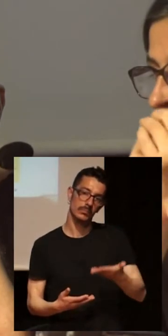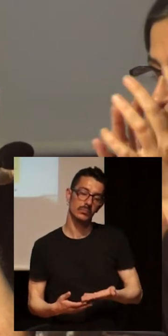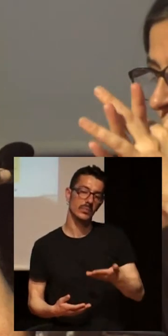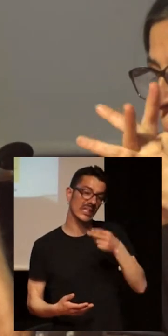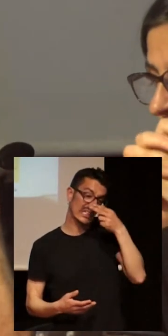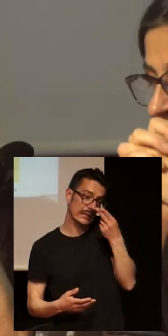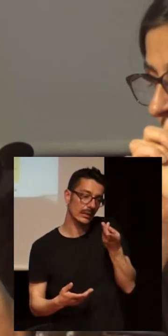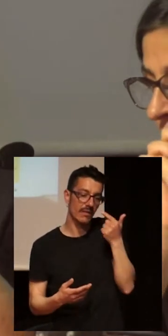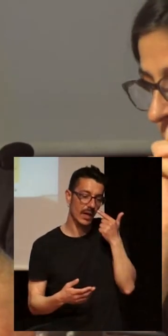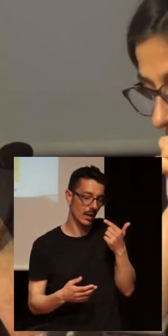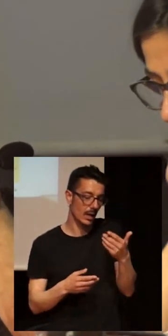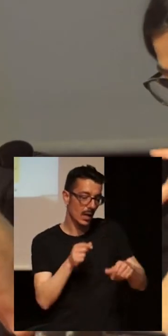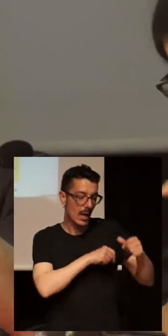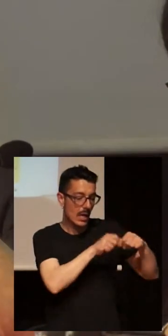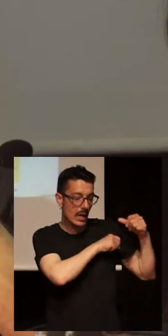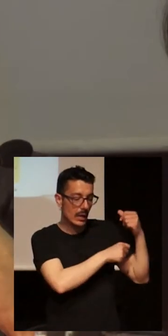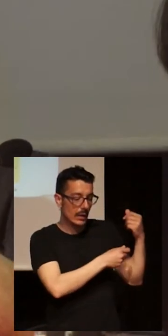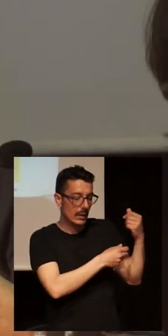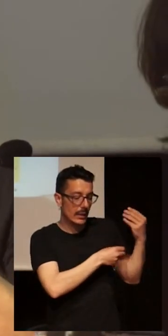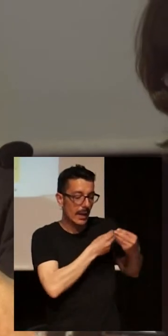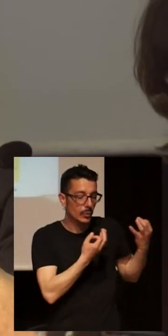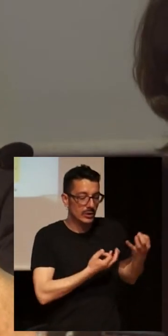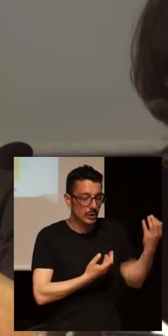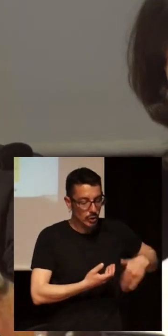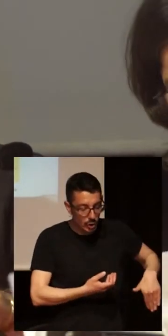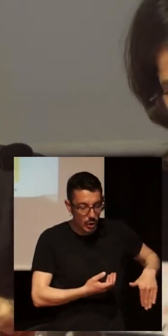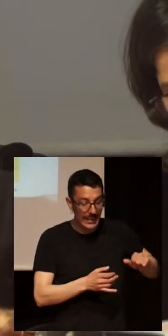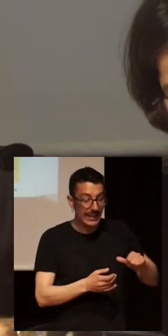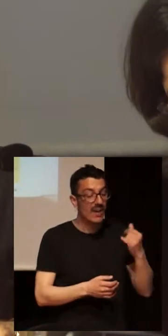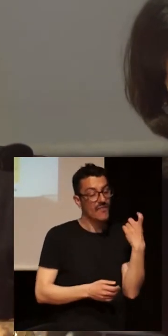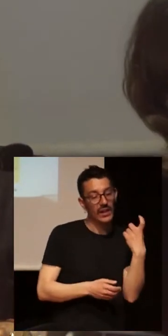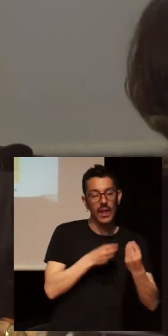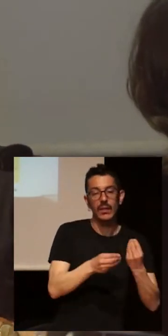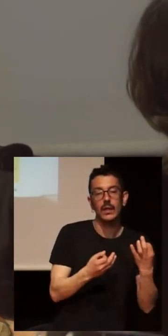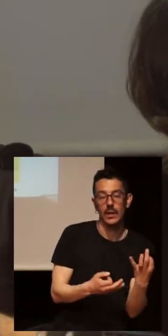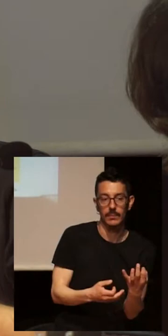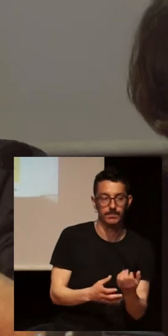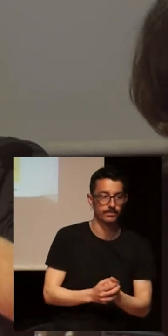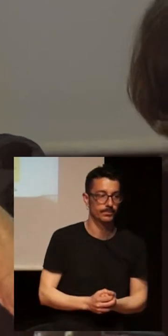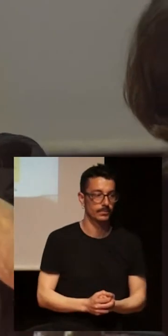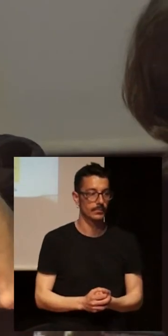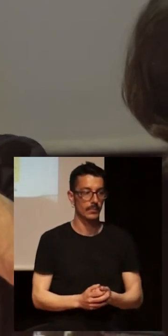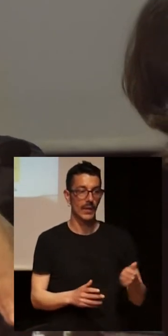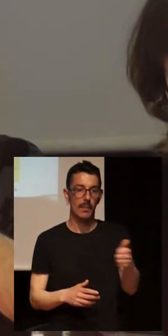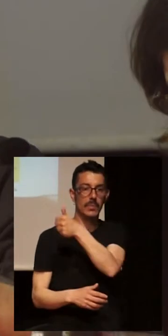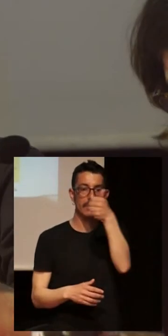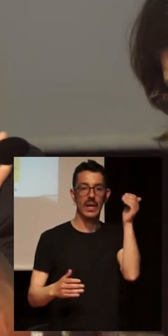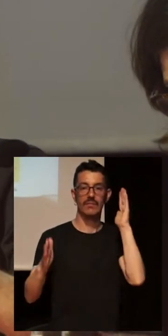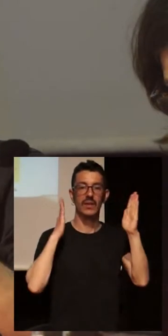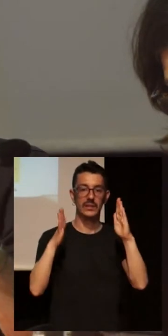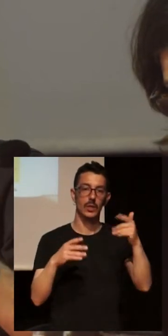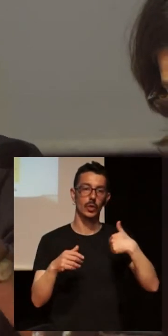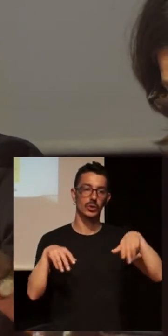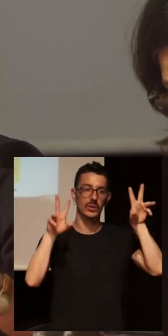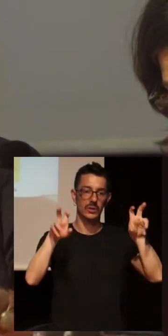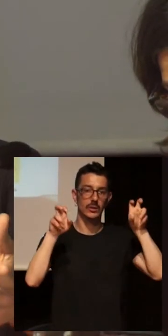el porqué un poco de las cosas y los mensajes que hemos ido lanzando en diferentes momentos. La primera fase, que titulo como el pasado pasado,